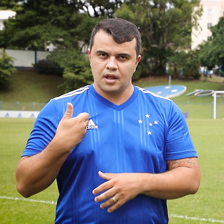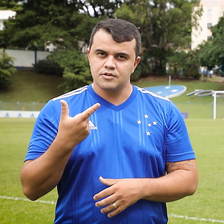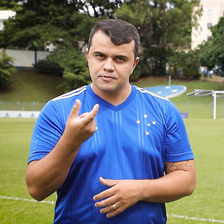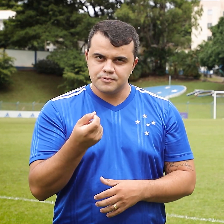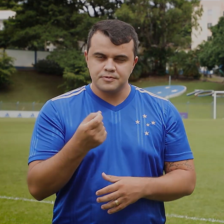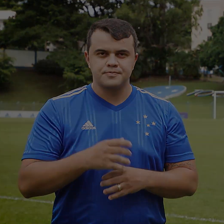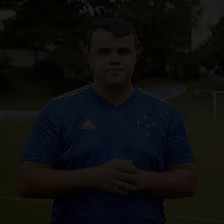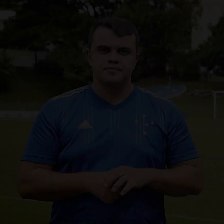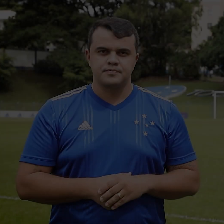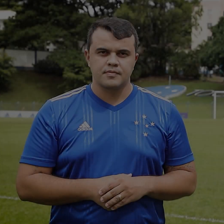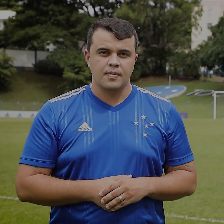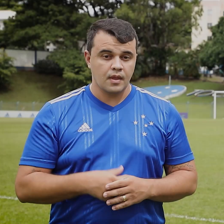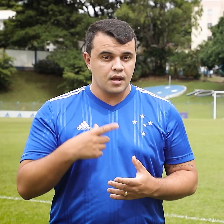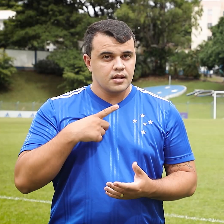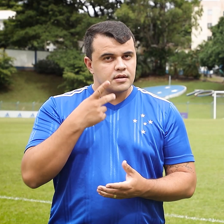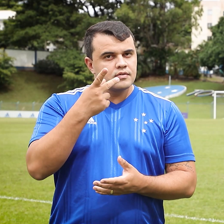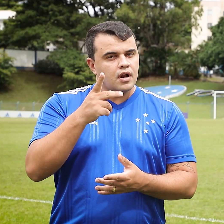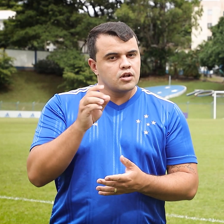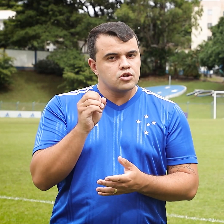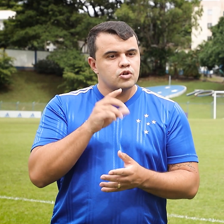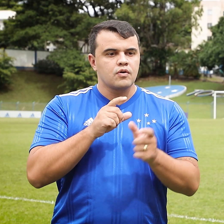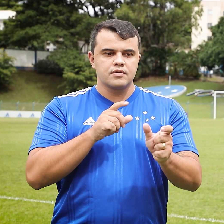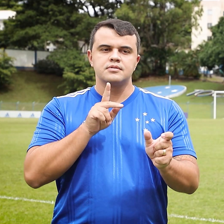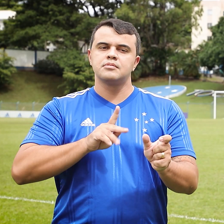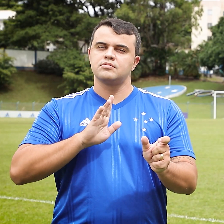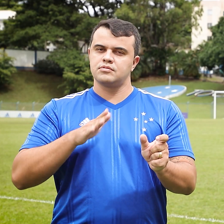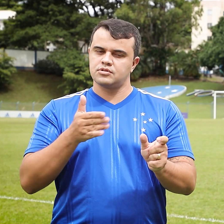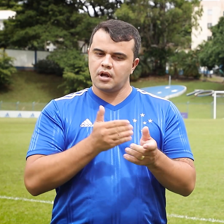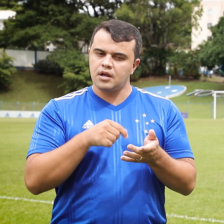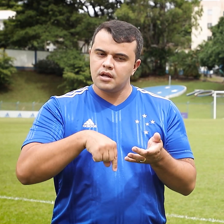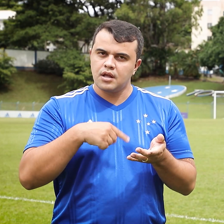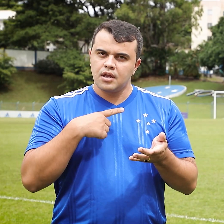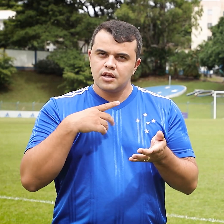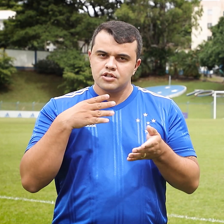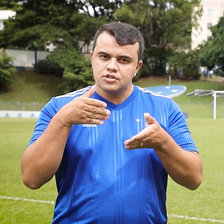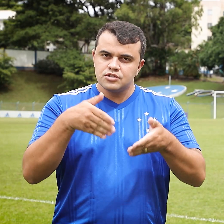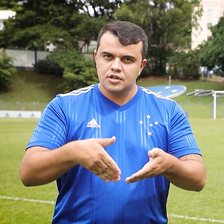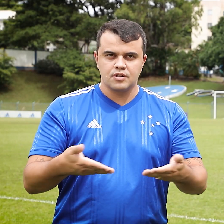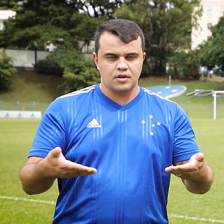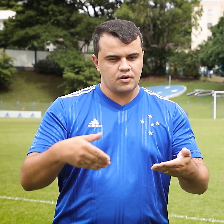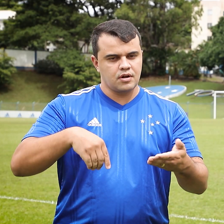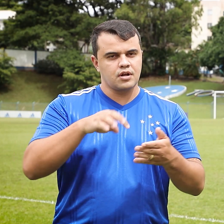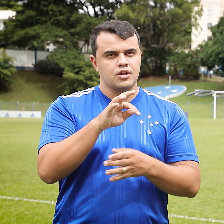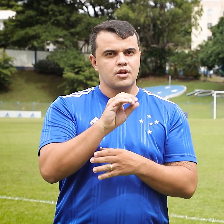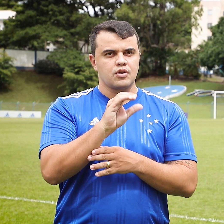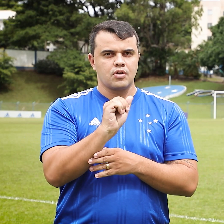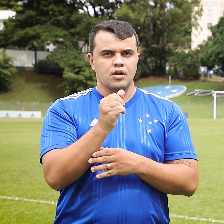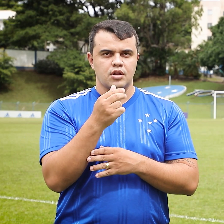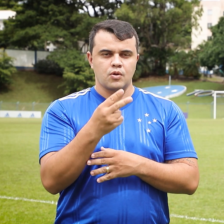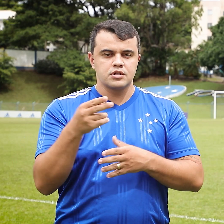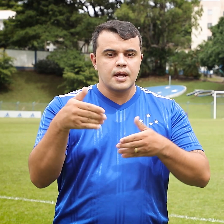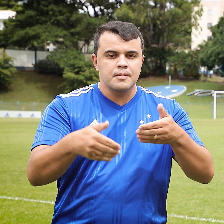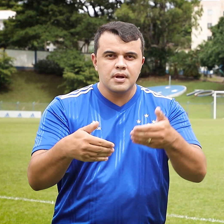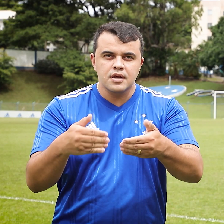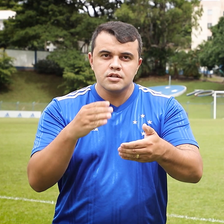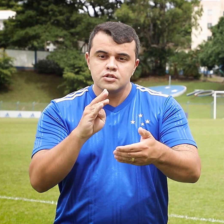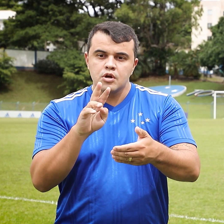E tem mais cara nova desembarcando na Toca 2. É o atacante Bruno José, que assinou com o Cruzeiro por